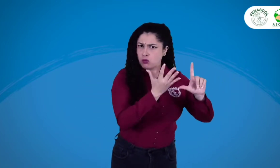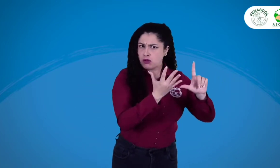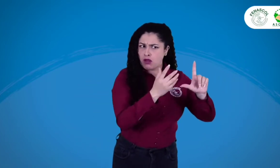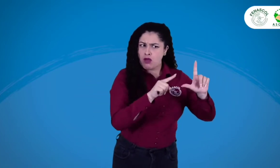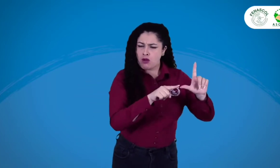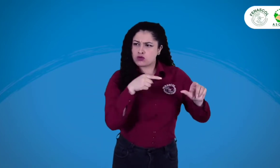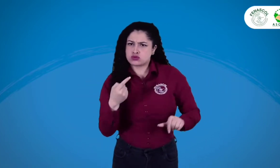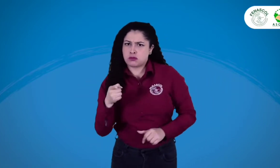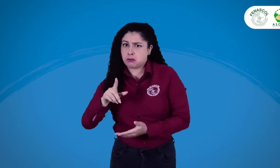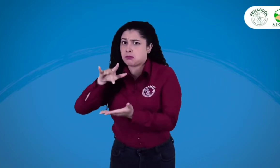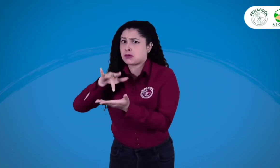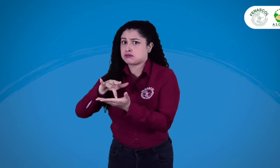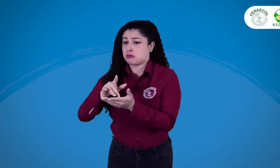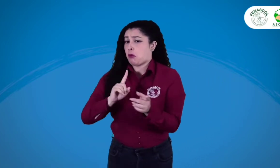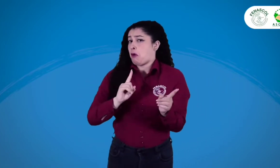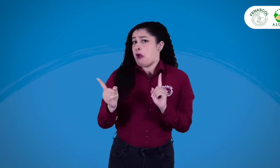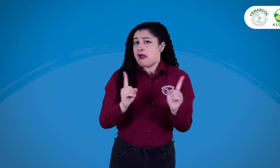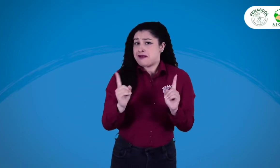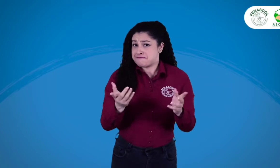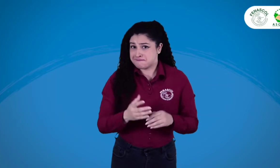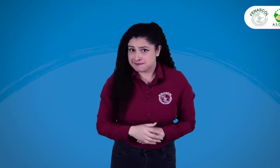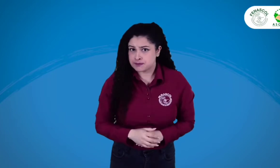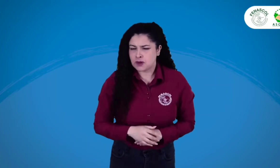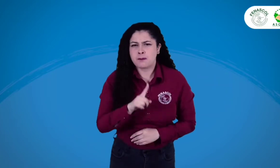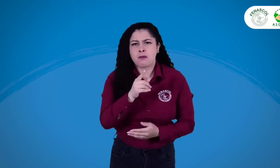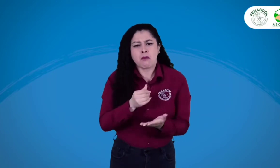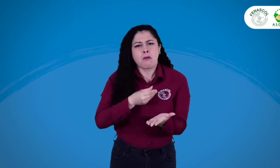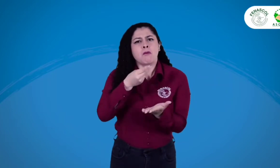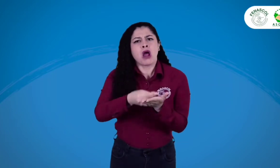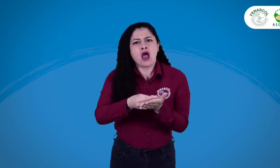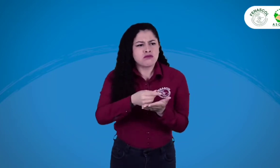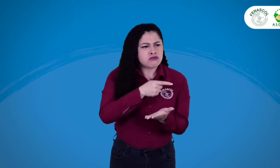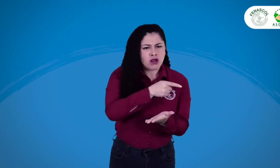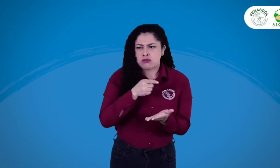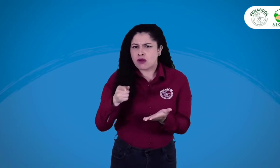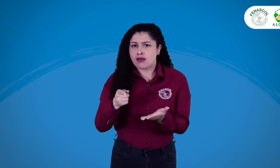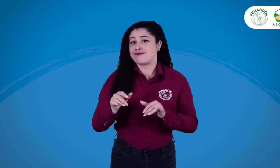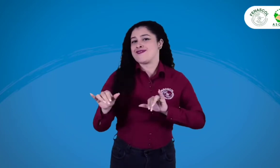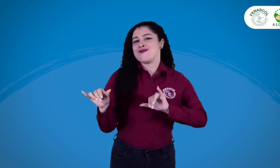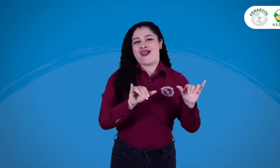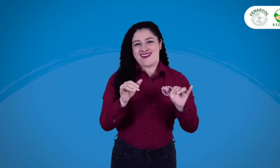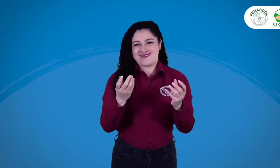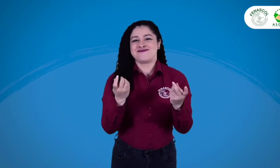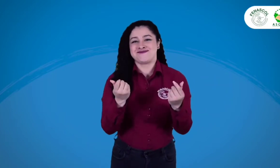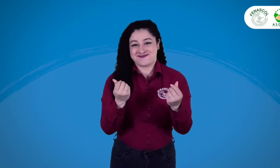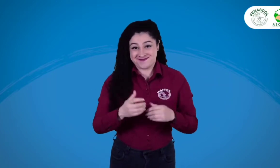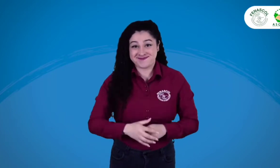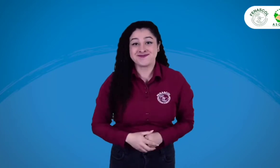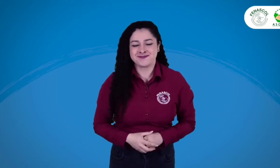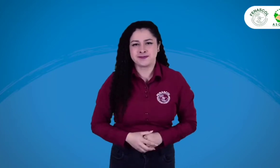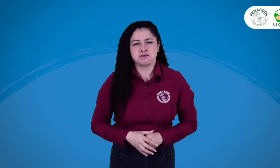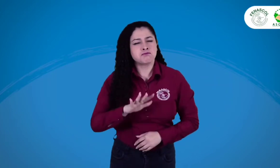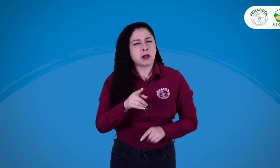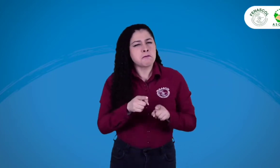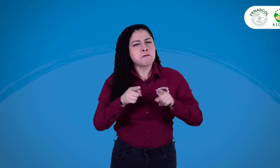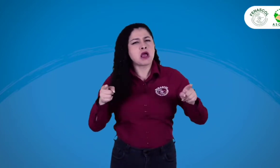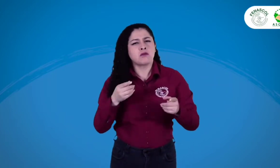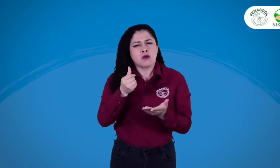bienvenidos a este espacio, ya sea virtual o presencial. Podrán dos modalidades tienen costo.